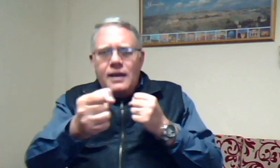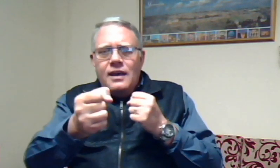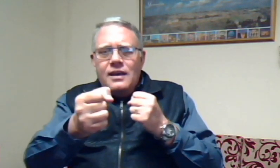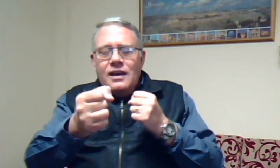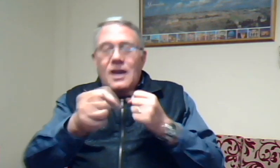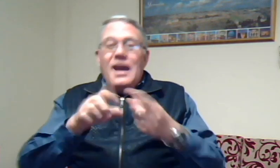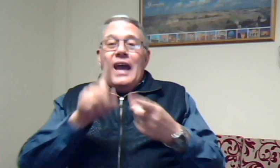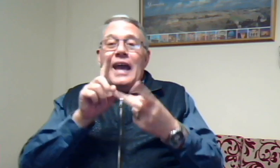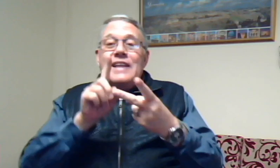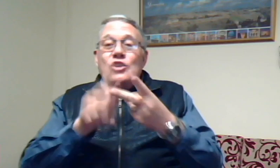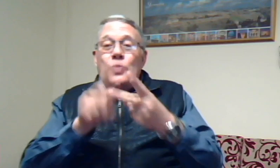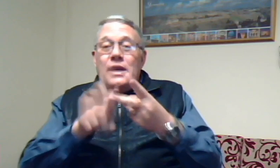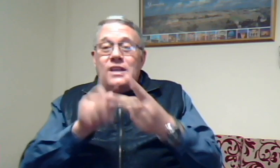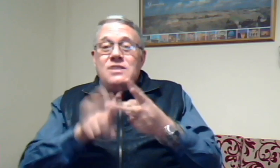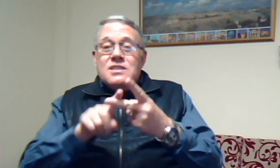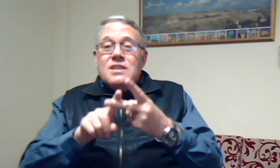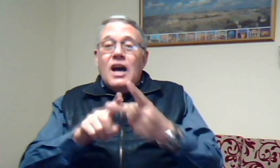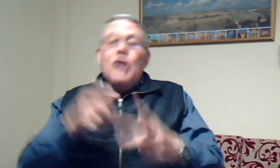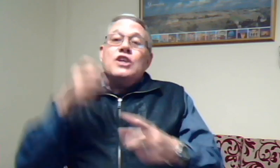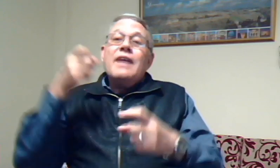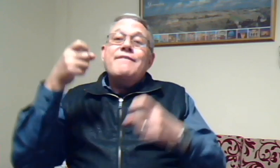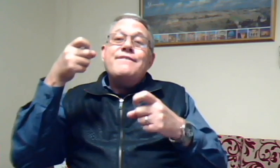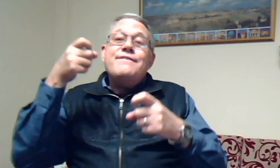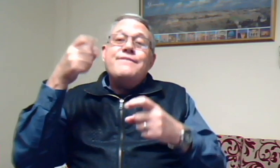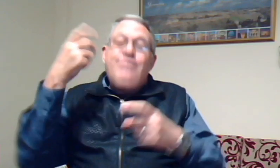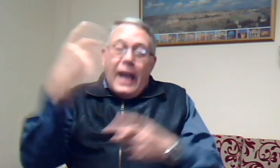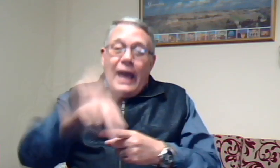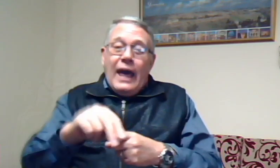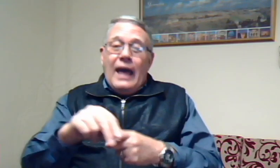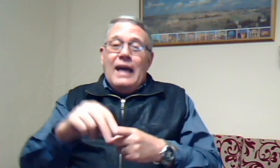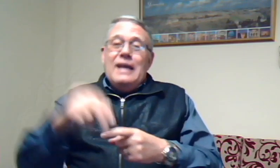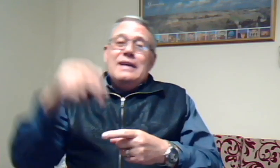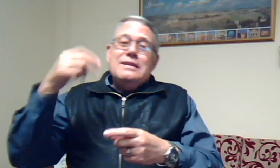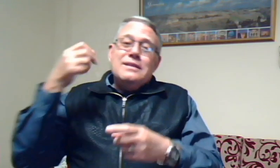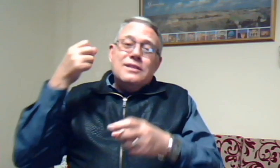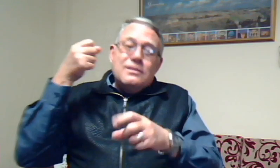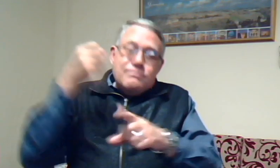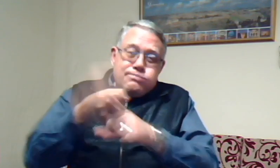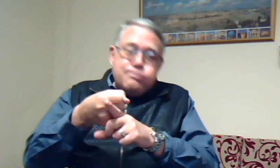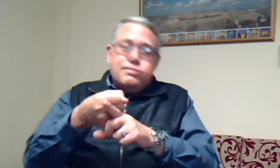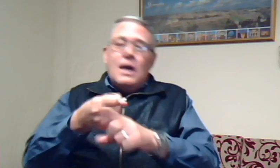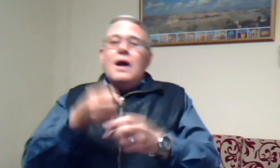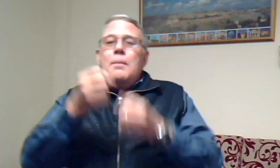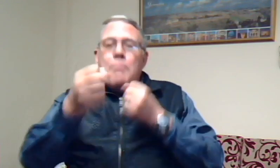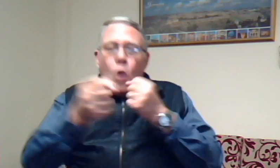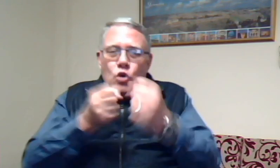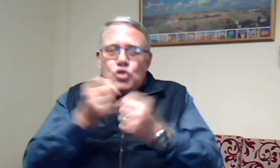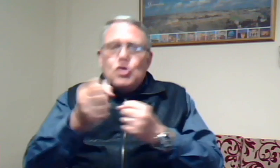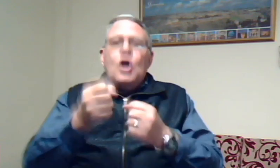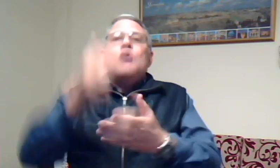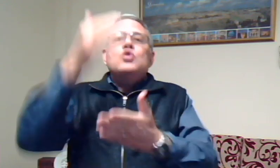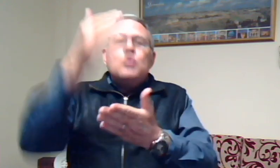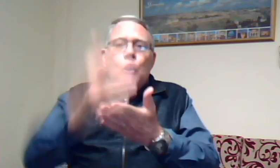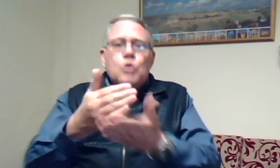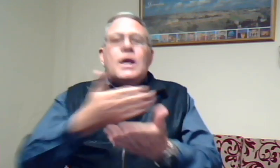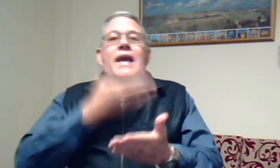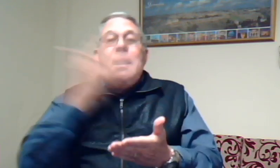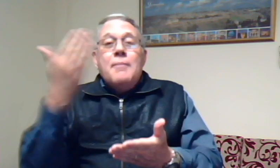en tweedens hy het geveg box tot iemand